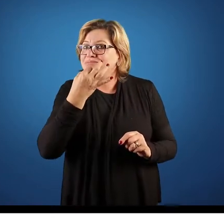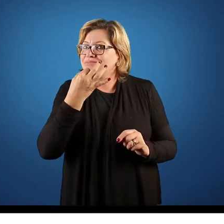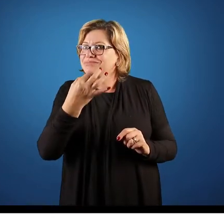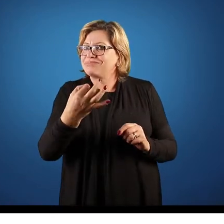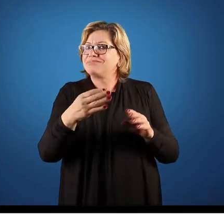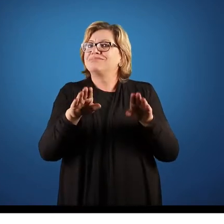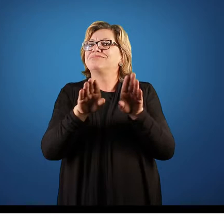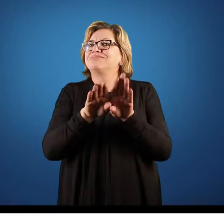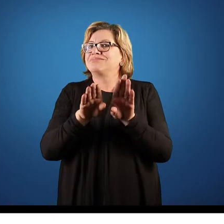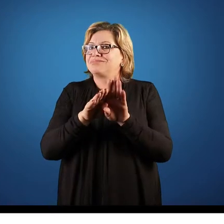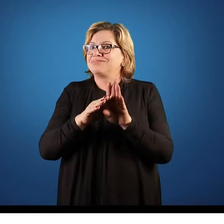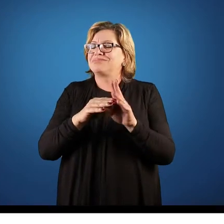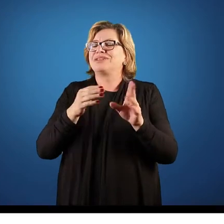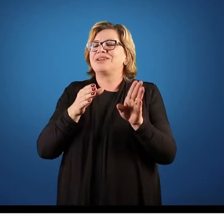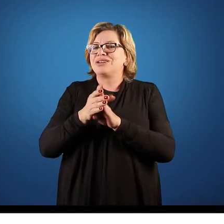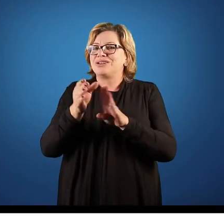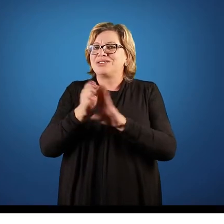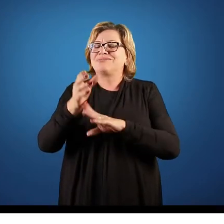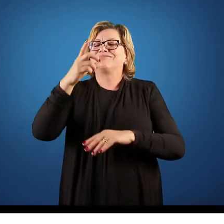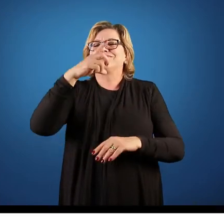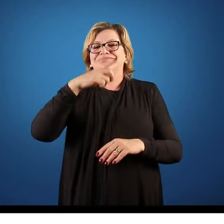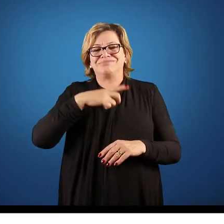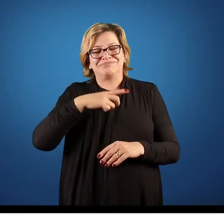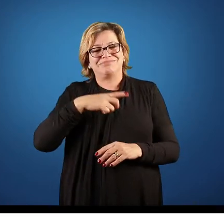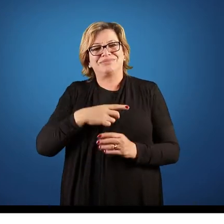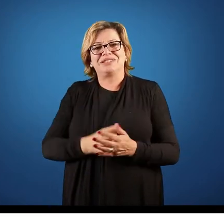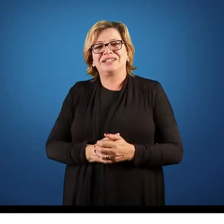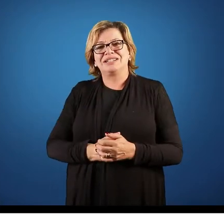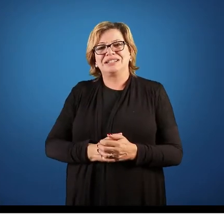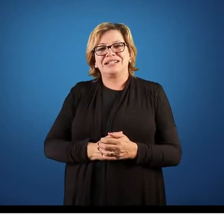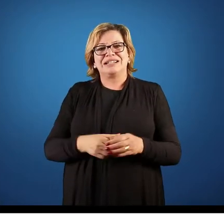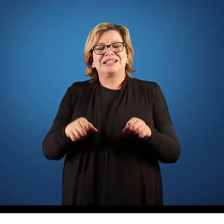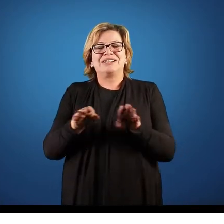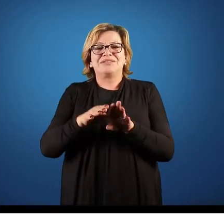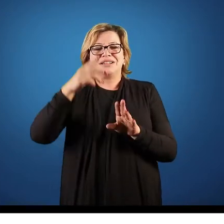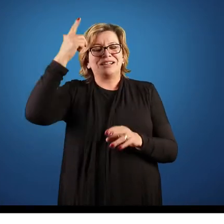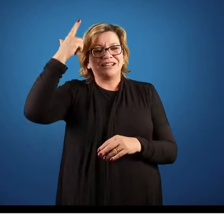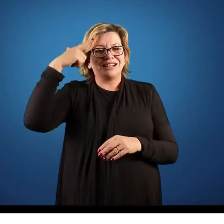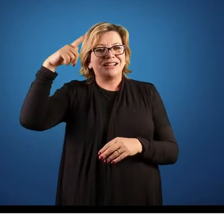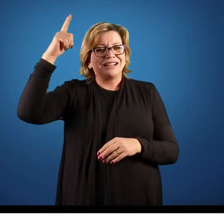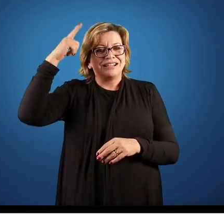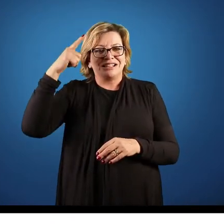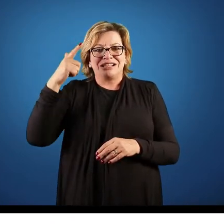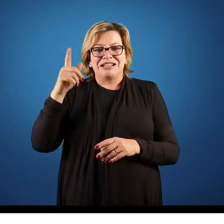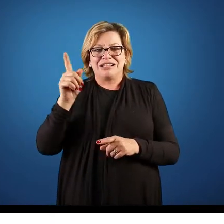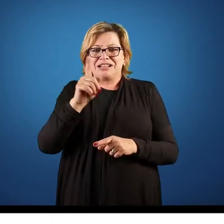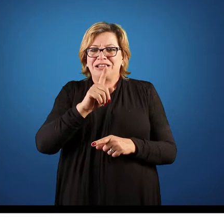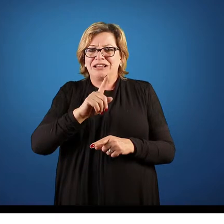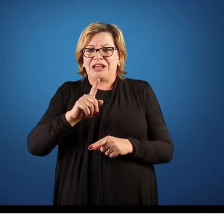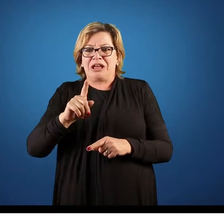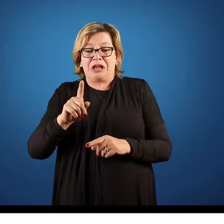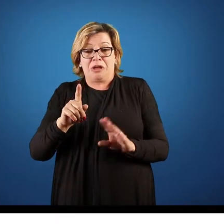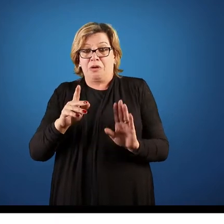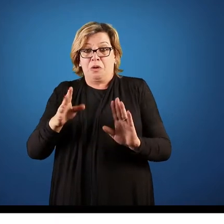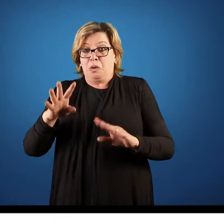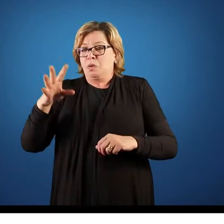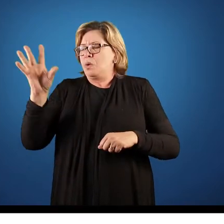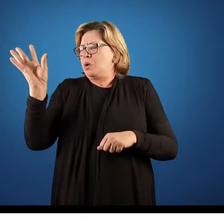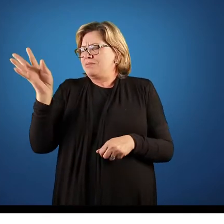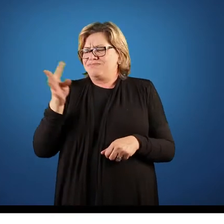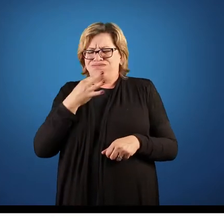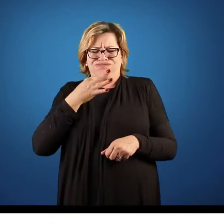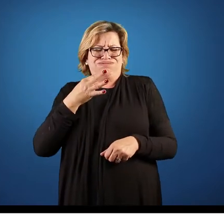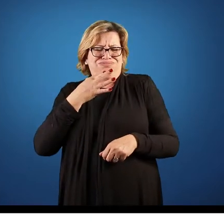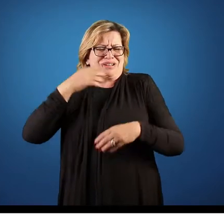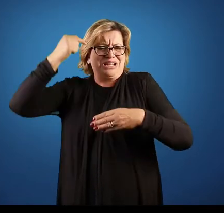possam também trazer sugestões para dentro da organização. O líder é aquela pessoa, não que ele precise ter o máximo conhecimento, mas